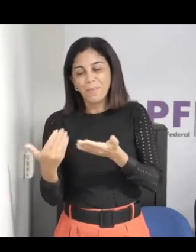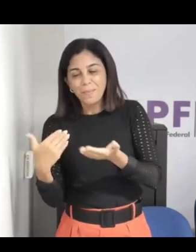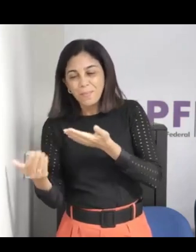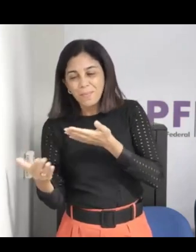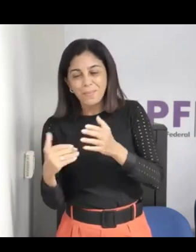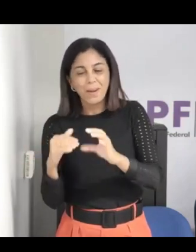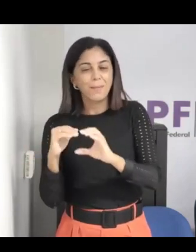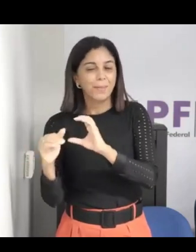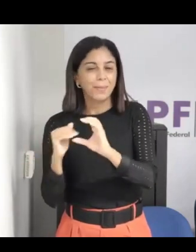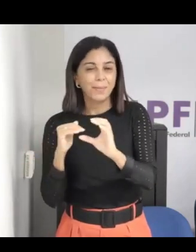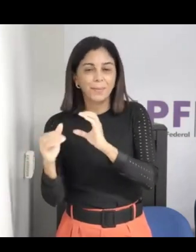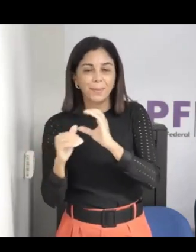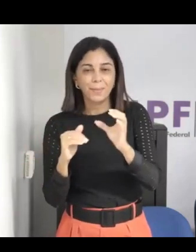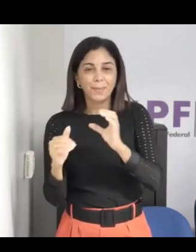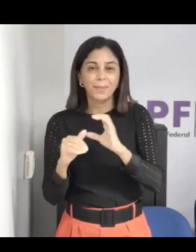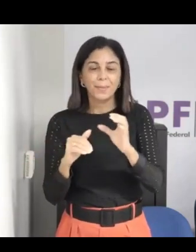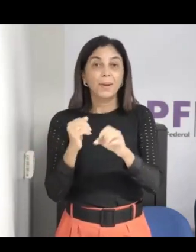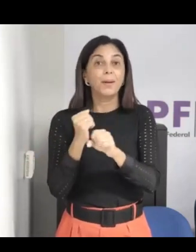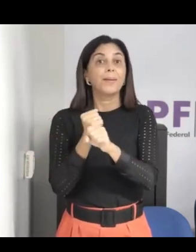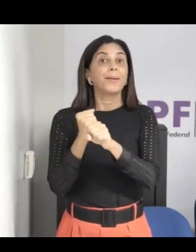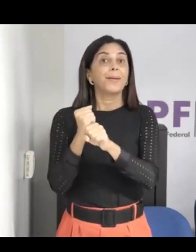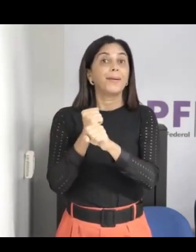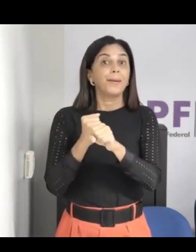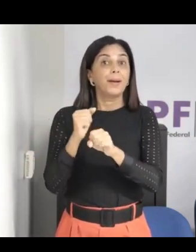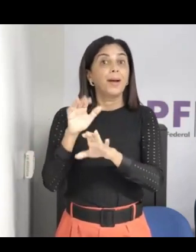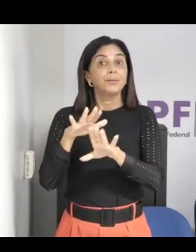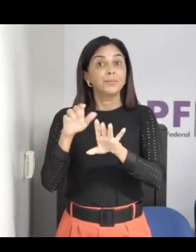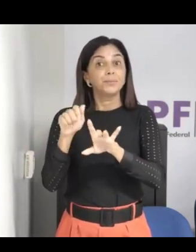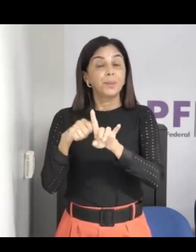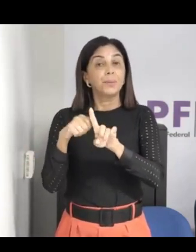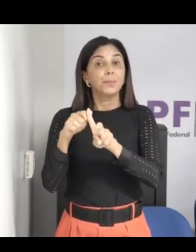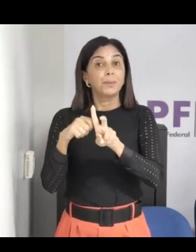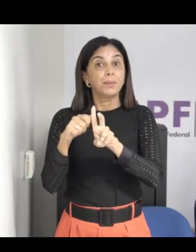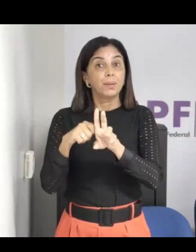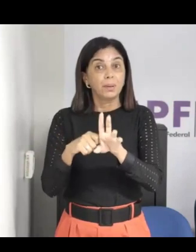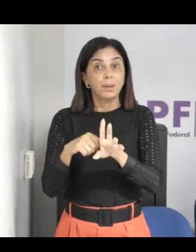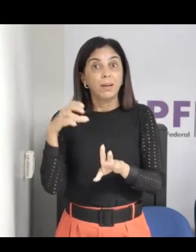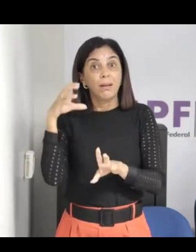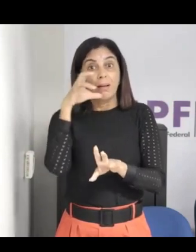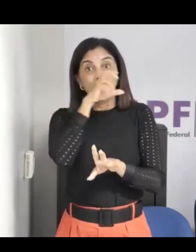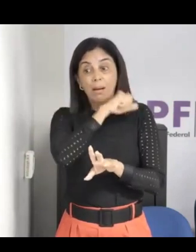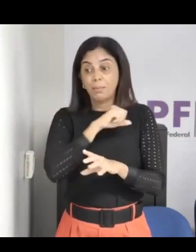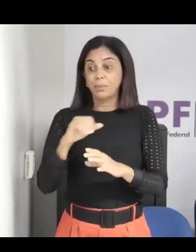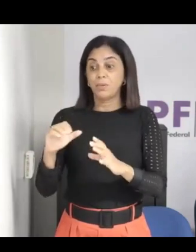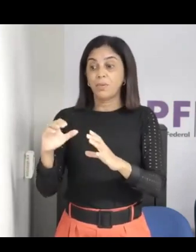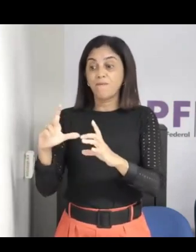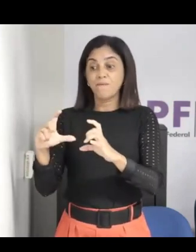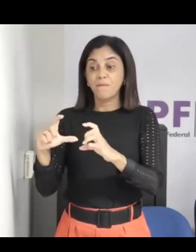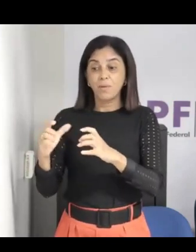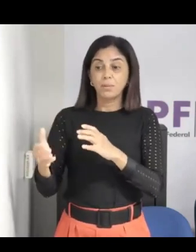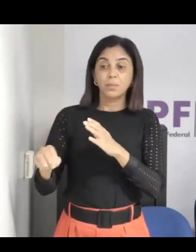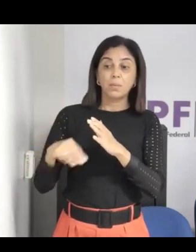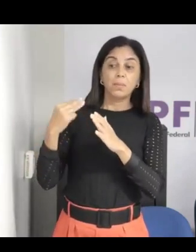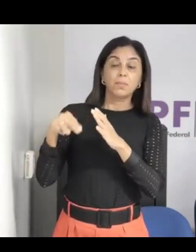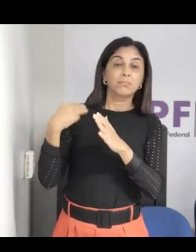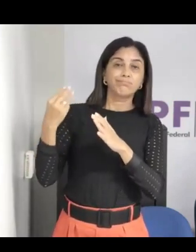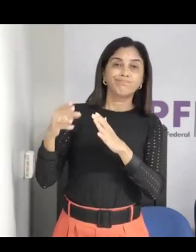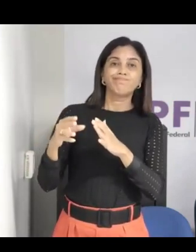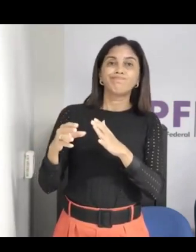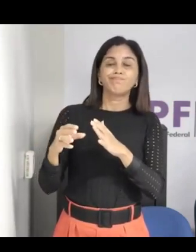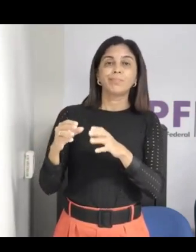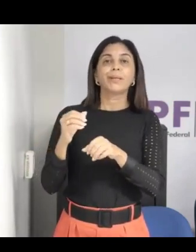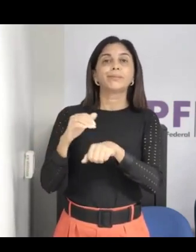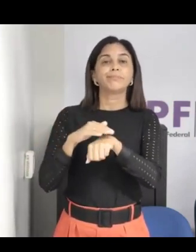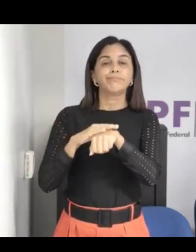imagem, algum vídeo dela, às vezes, em um mês, dois meses, eles conseguem, mas eles se tornam melhor amiga, melhor amiguinha, né, da